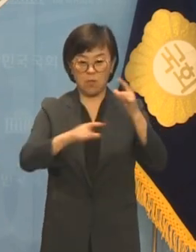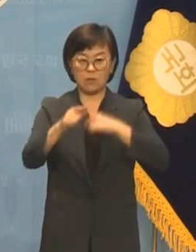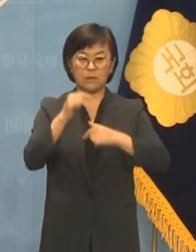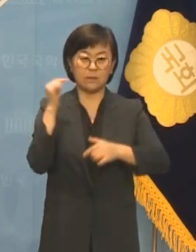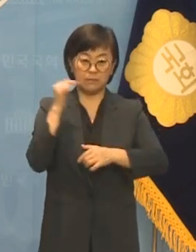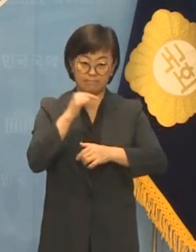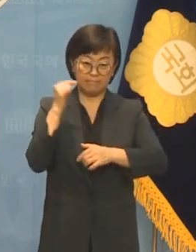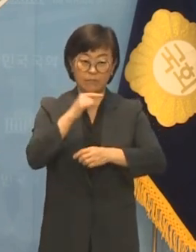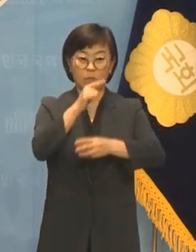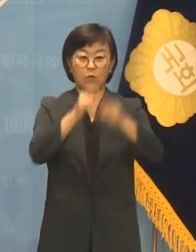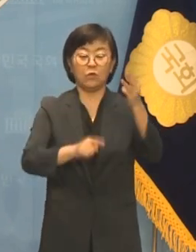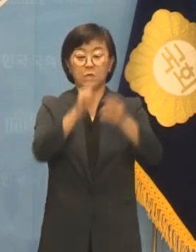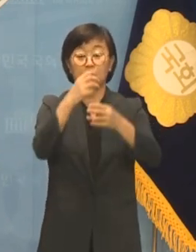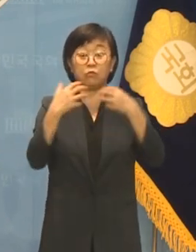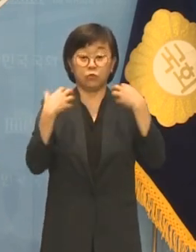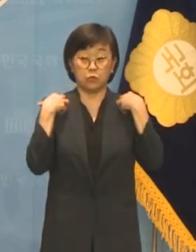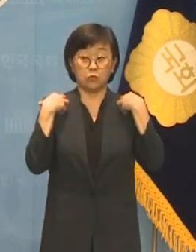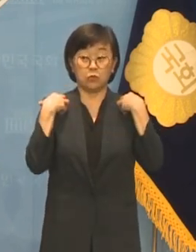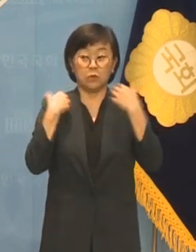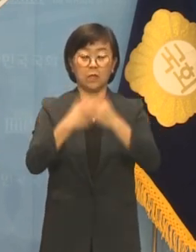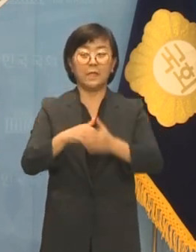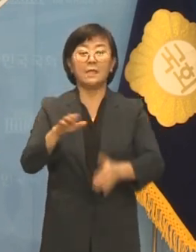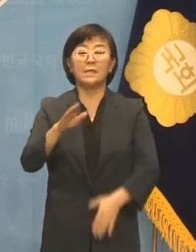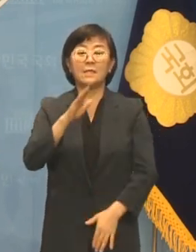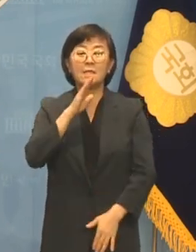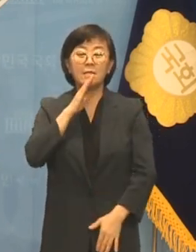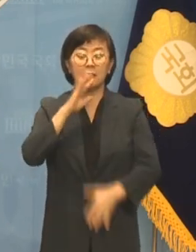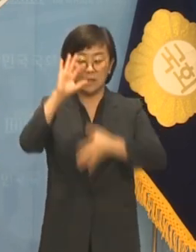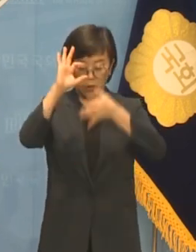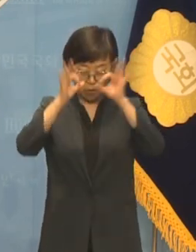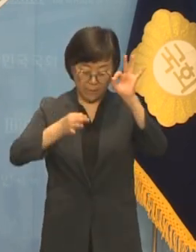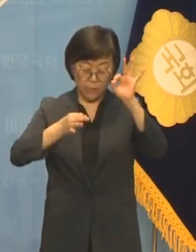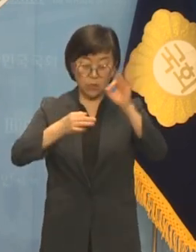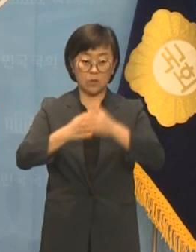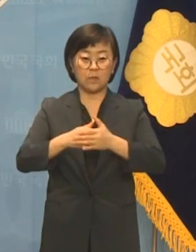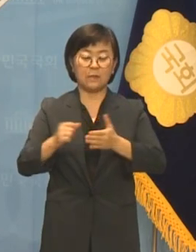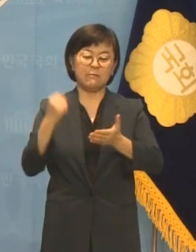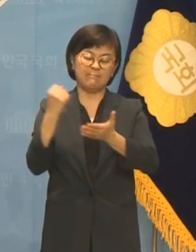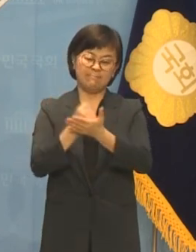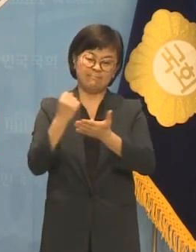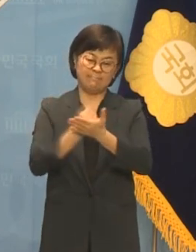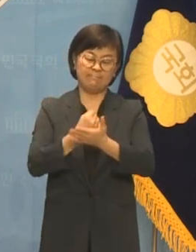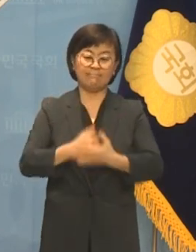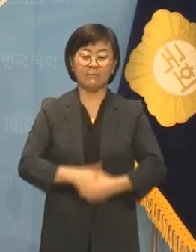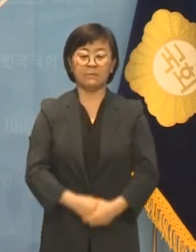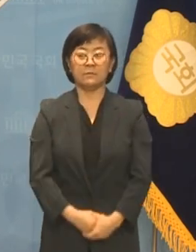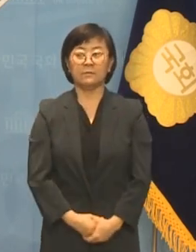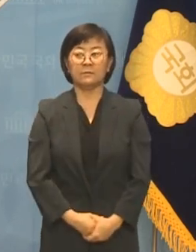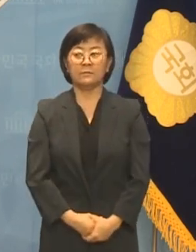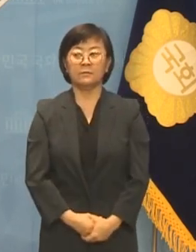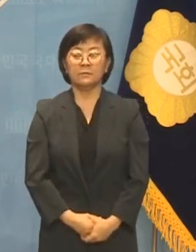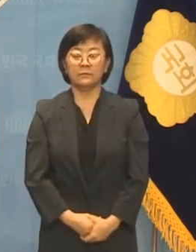가혹한 윤석열 정부의 비정한 내로남불에 개탄을 금할 수 없습니다.